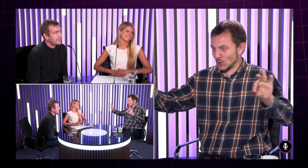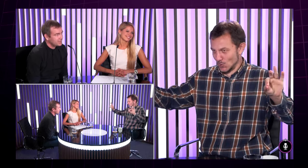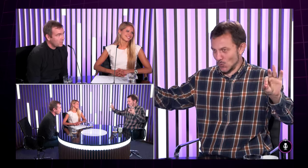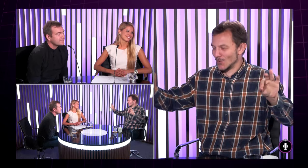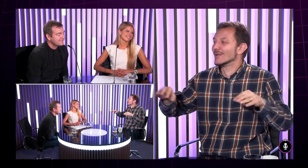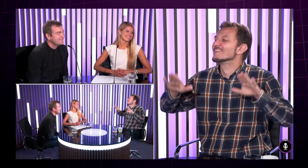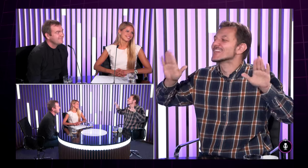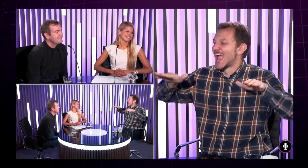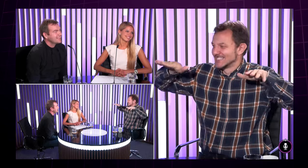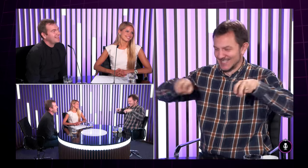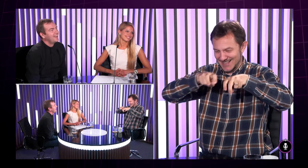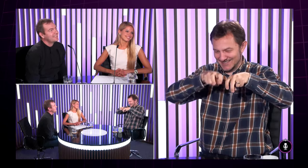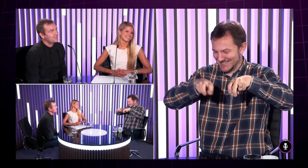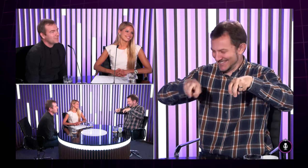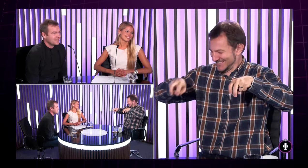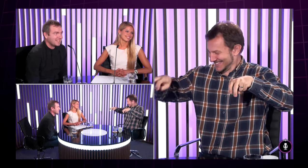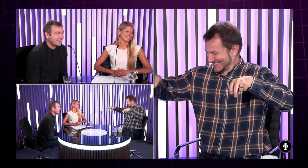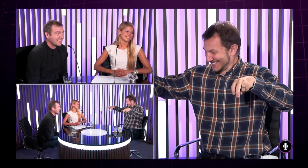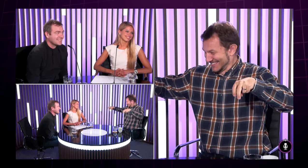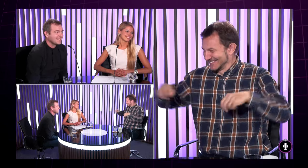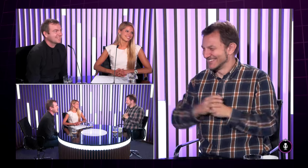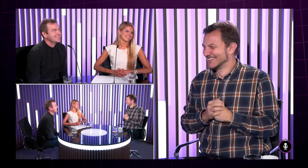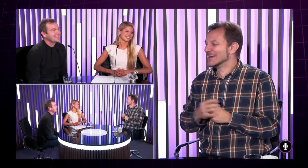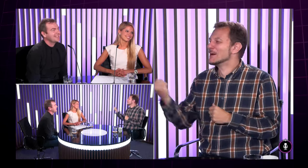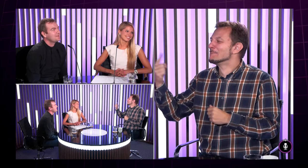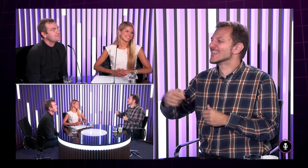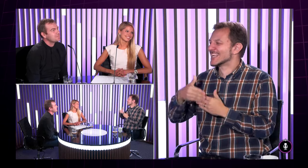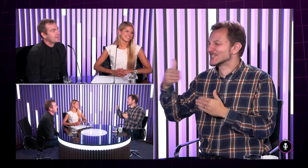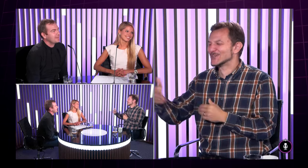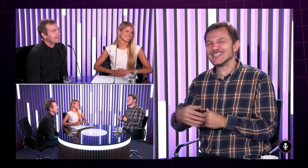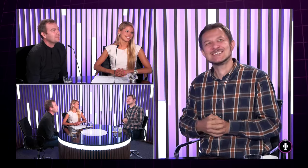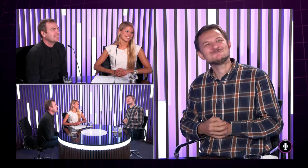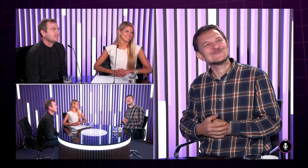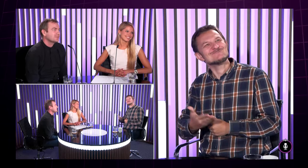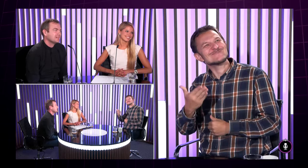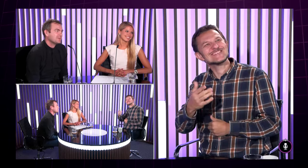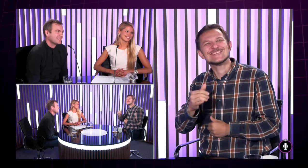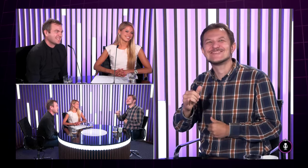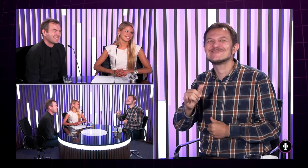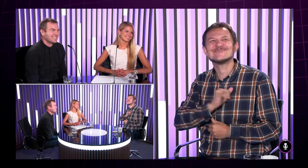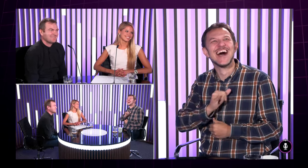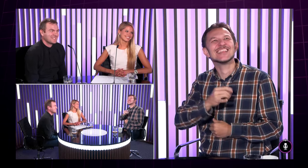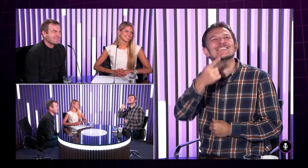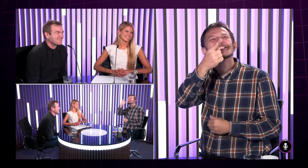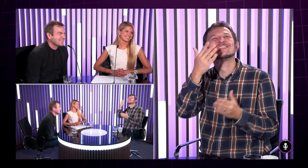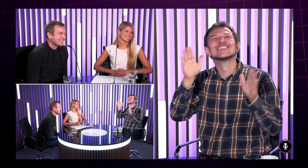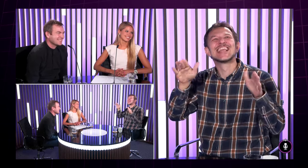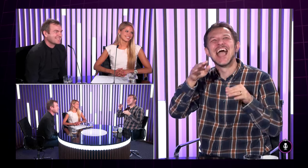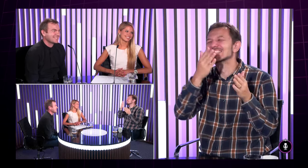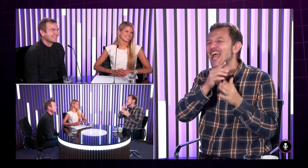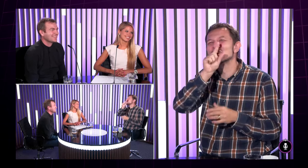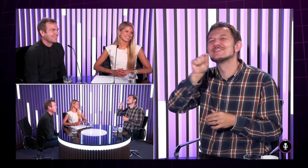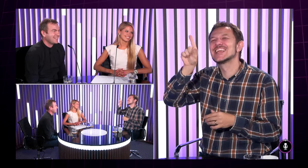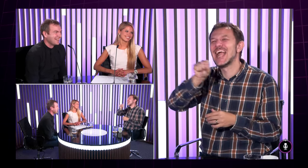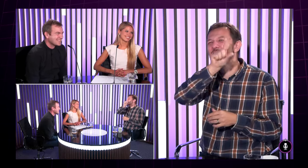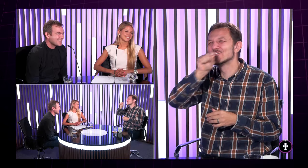napríklad je drôt a na drôte sedia vtáci a príde súsed a pozerá sa aj s tým nespokojný